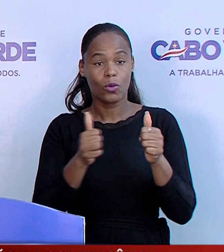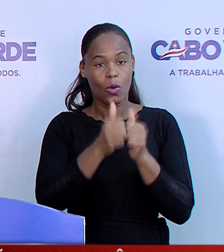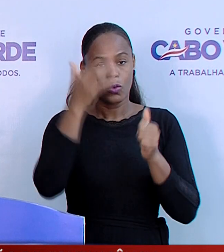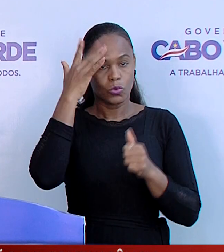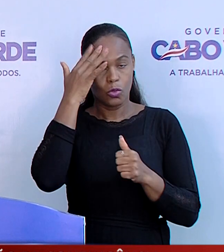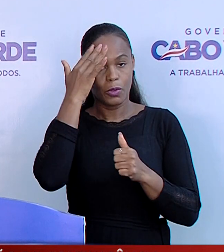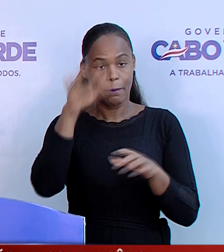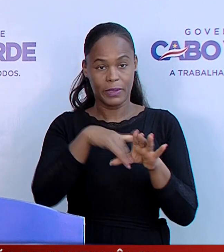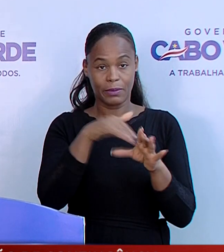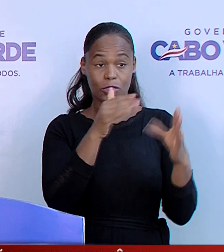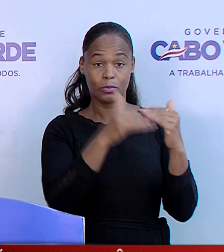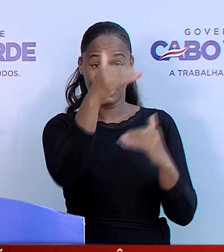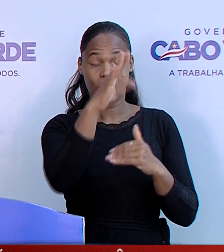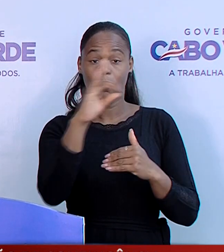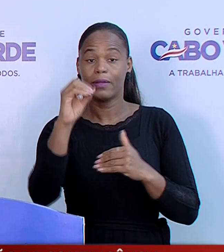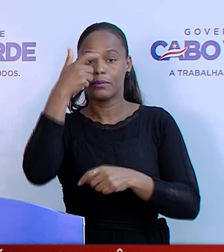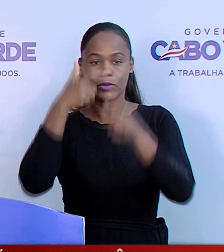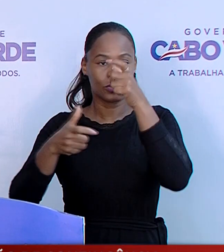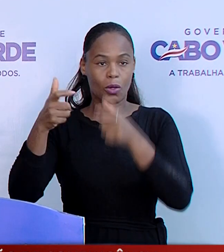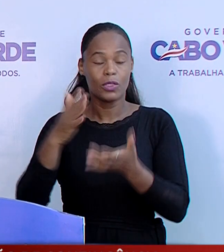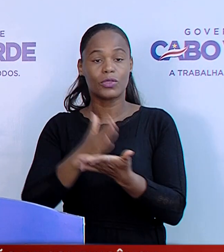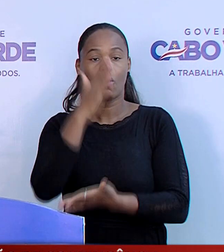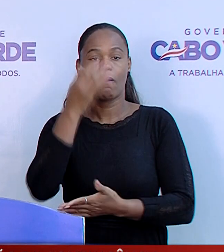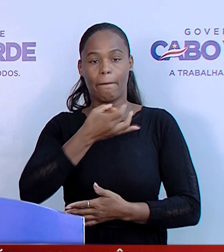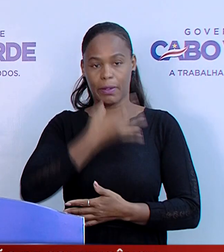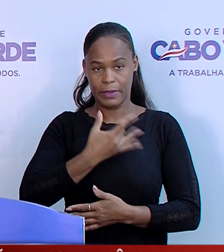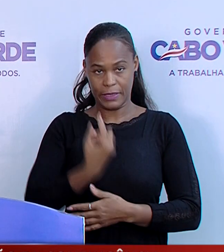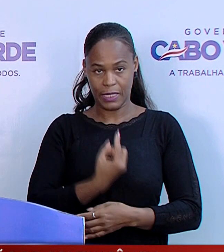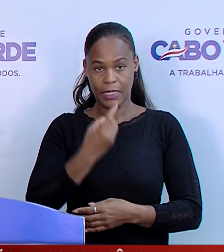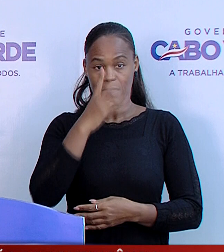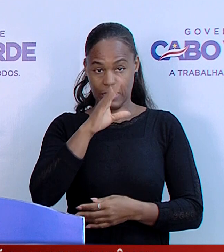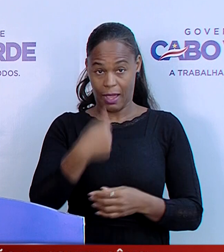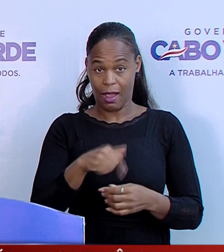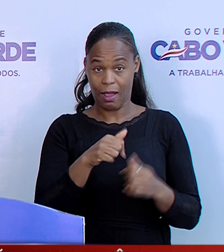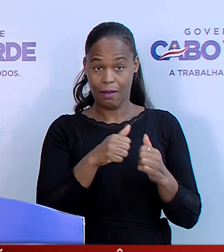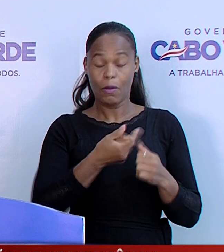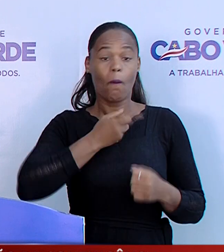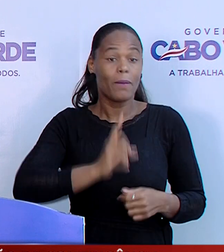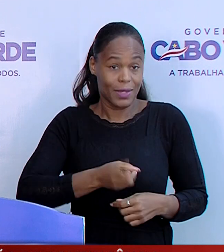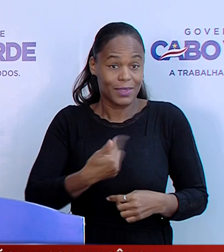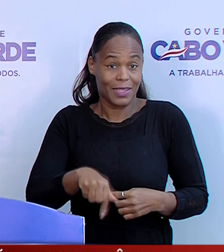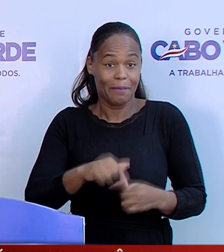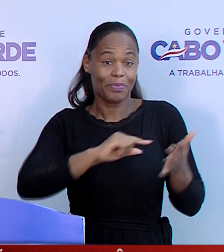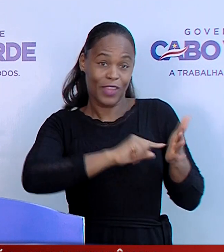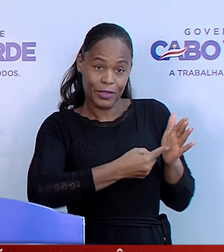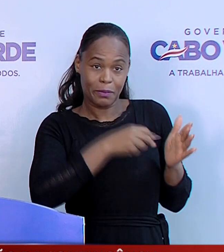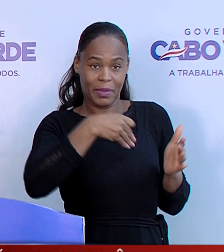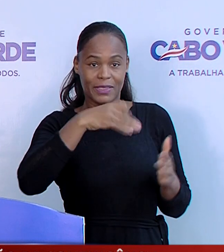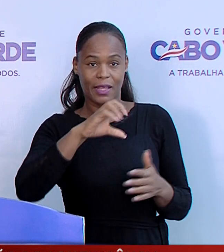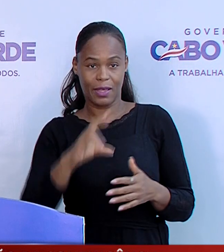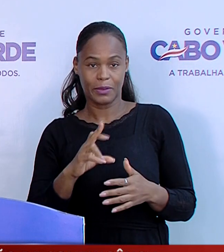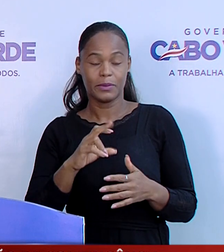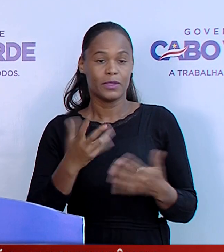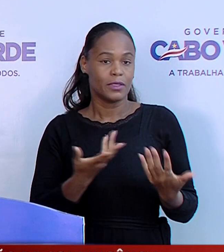participantes superior a 40 pessoas só são permitidos mediante apresentação obrigatória de teste PCR